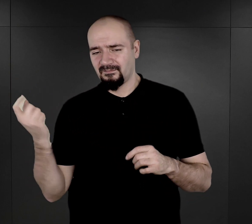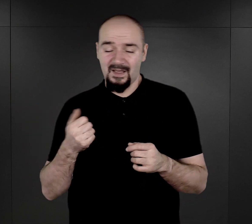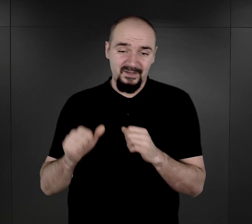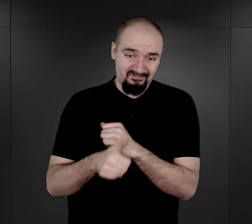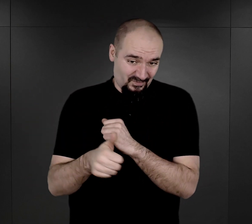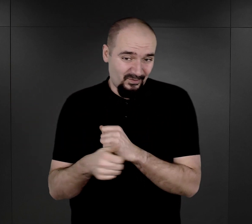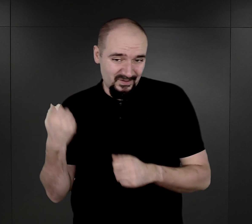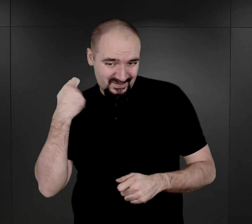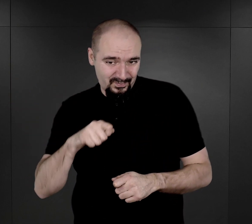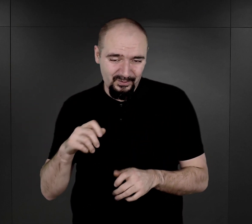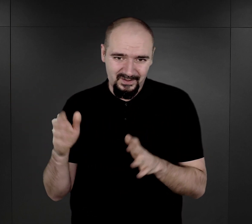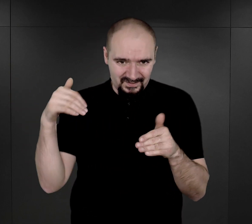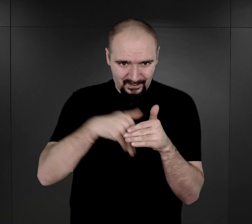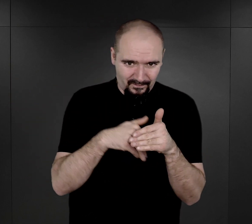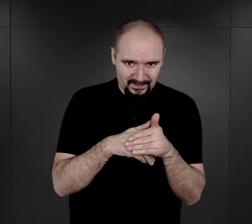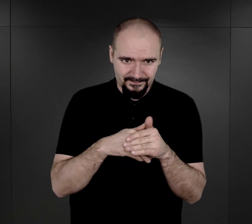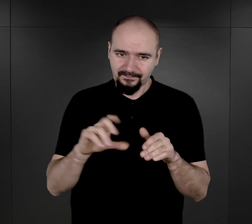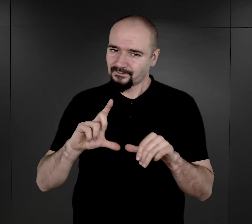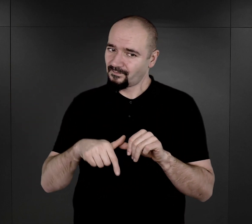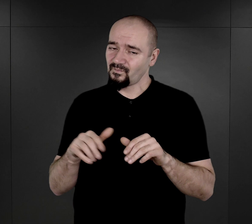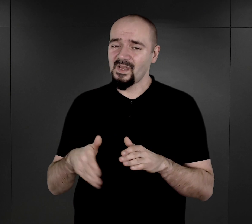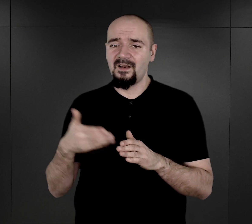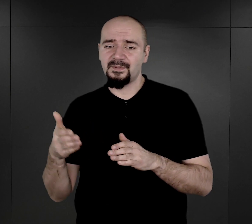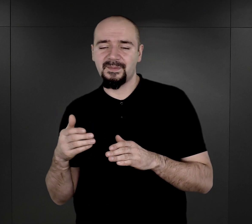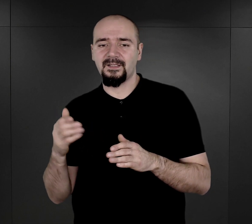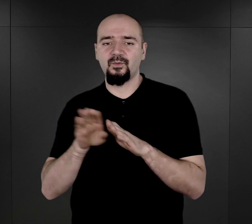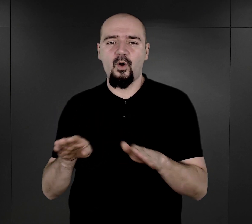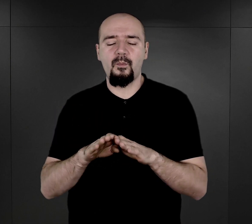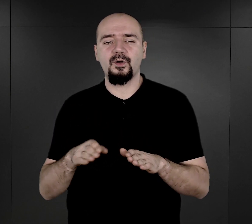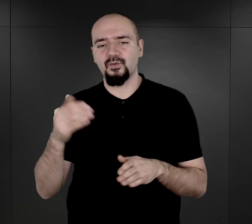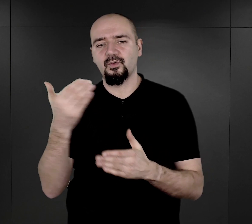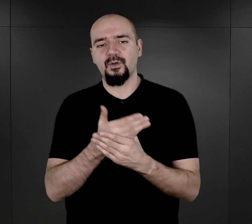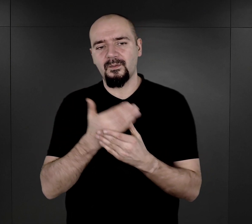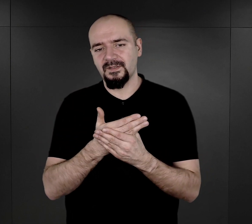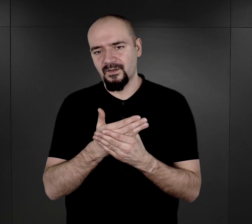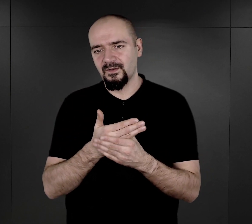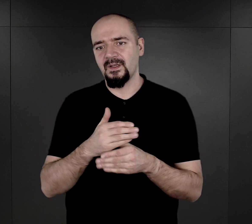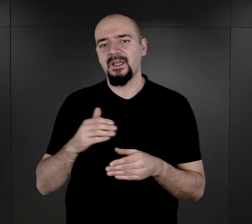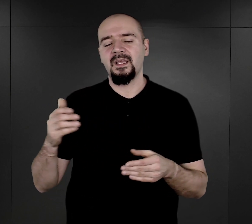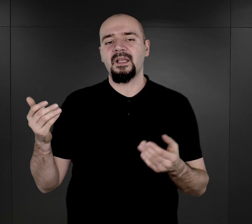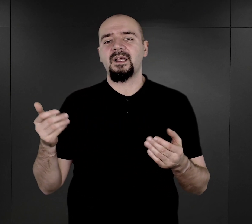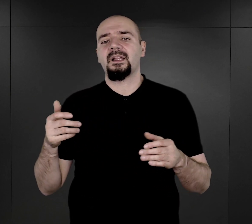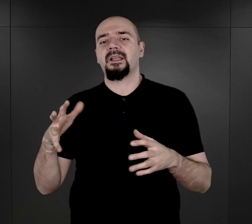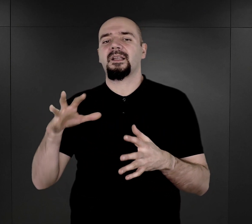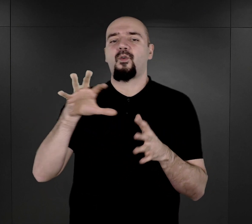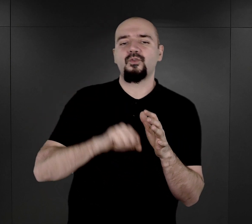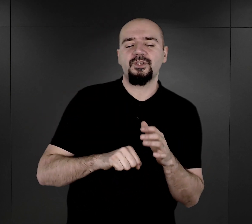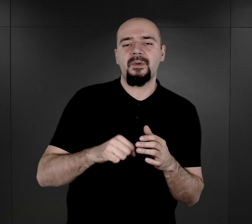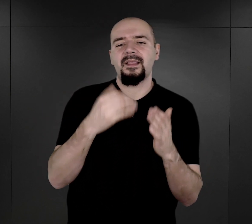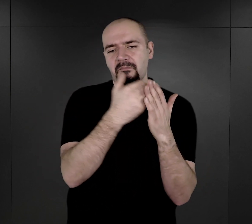zbrodni. W przypadku obozu romskiego utrzymaniem ewidencji, utrzymaniem rejestracji zajmowali się